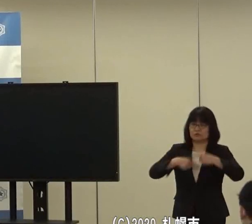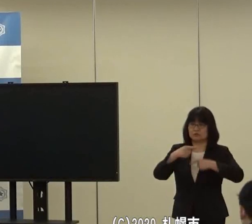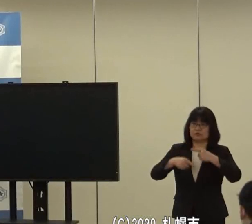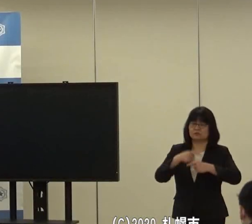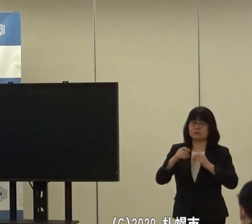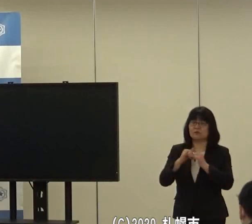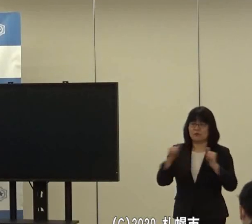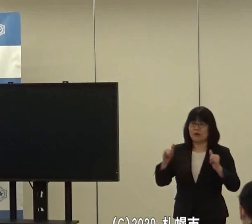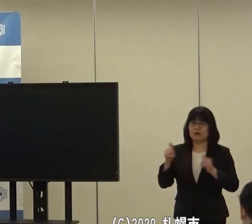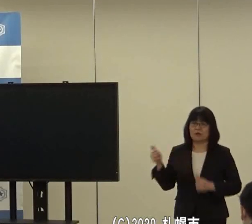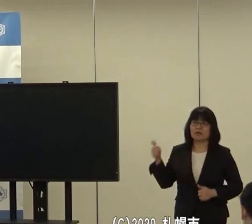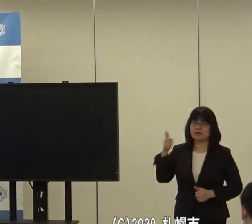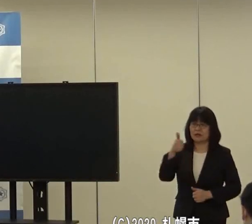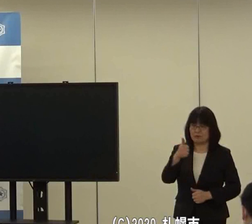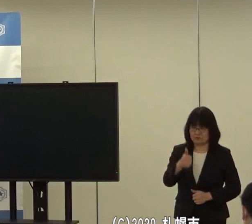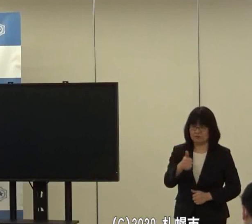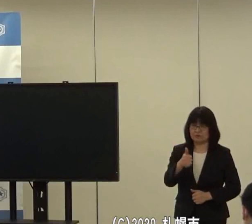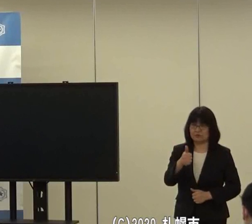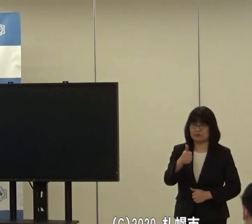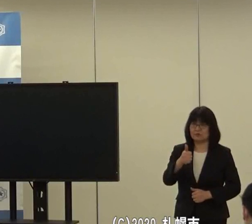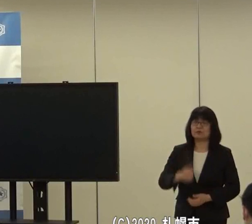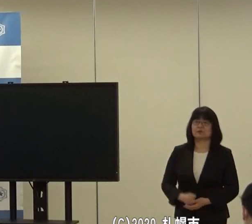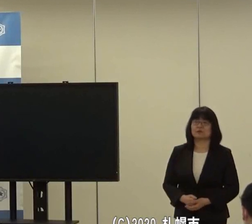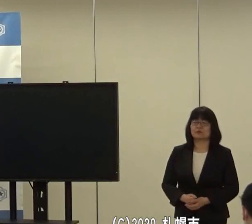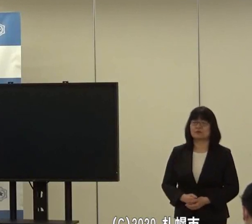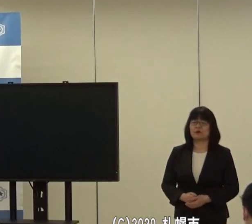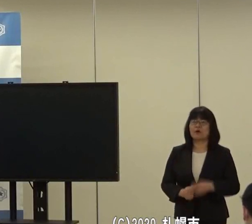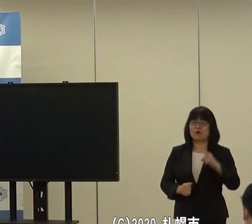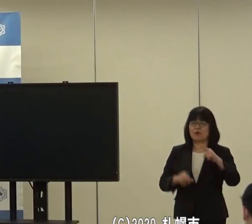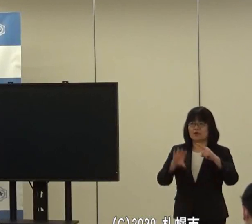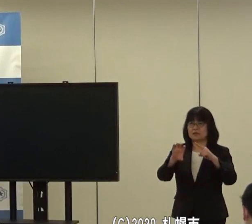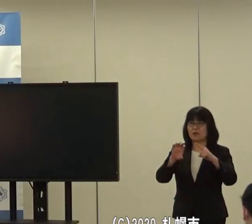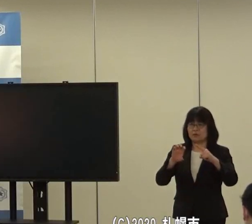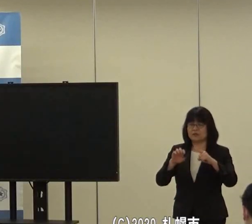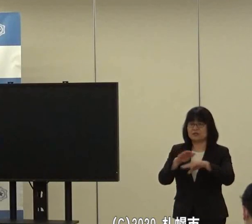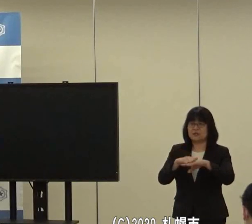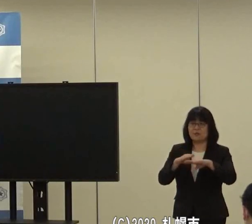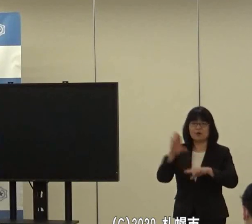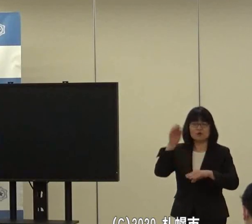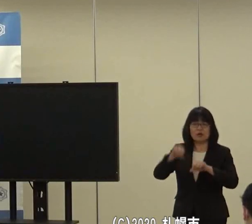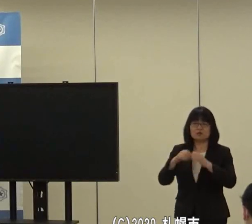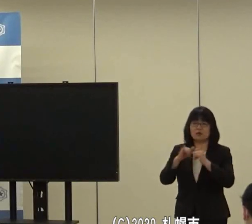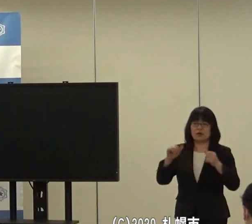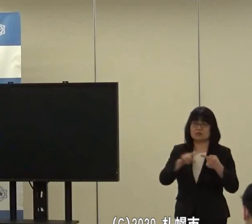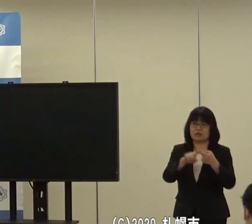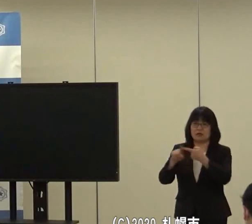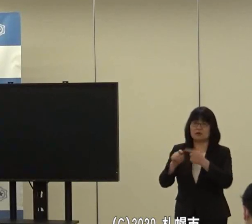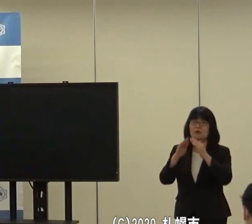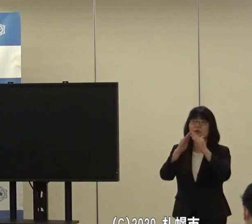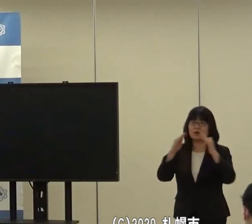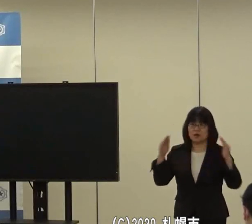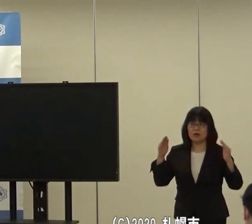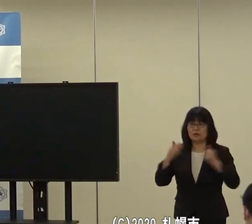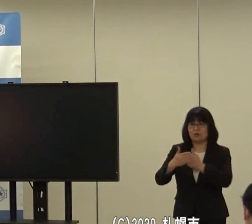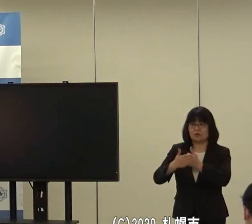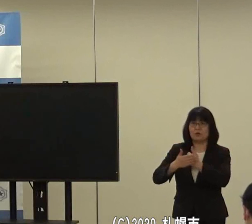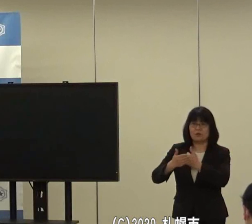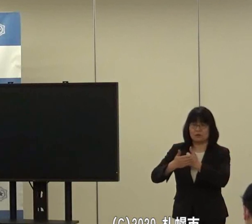お越しをいただいております公益市社団法人札幌聴覚障害者協会のご協力をいただきまして